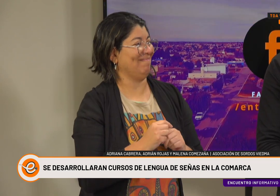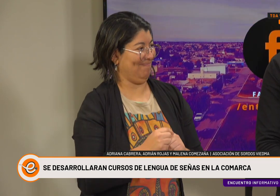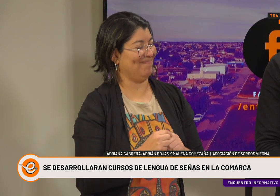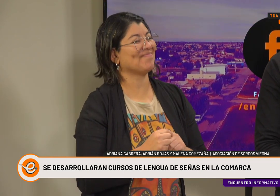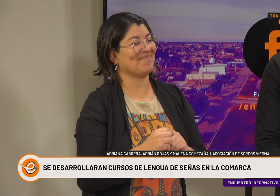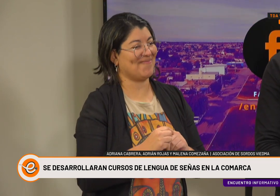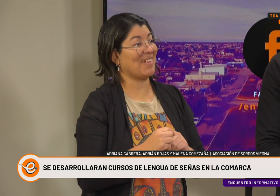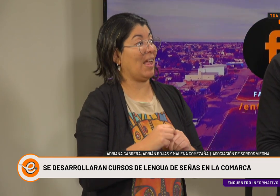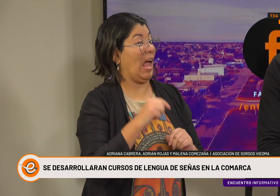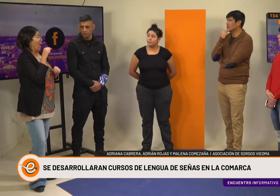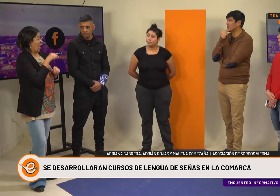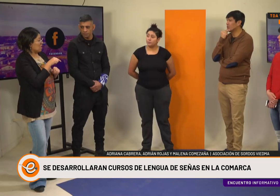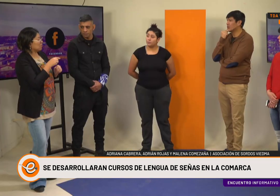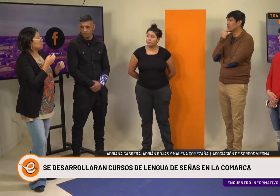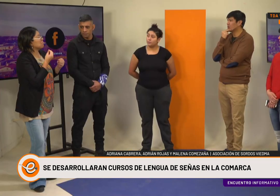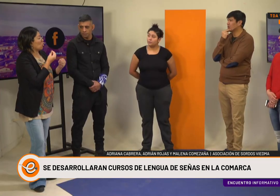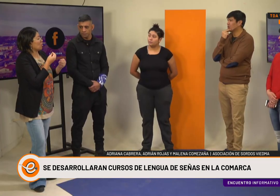Mandar al mismo número. mismo número.